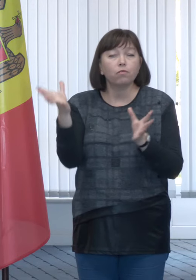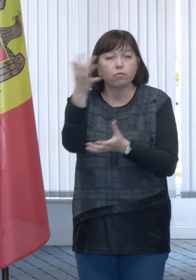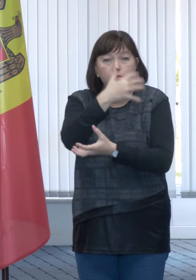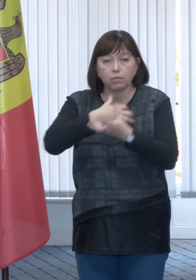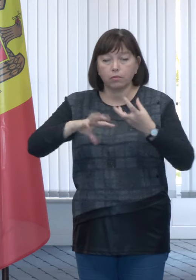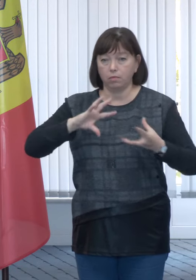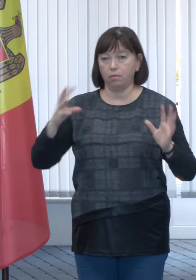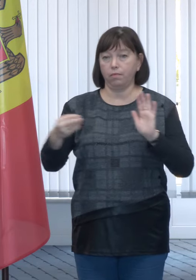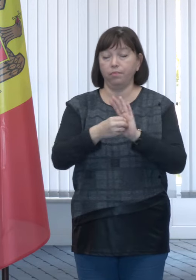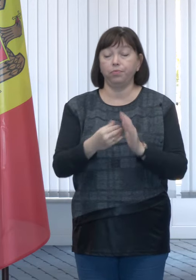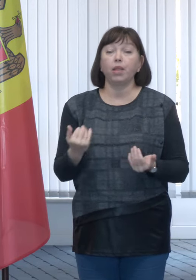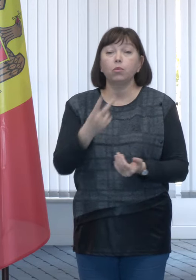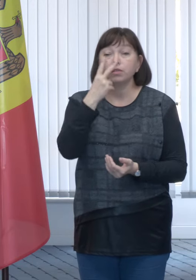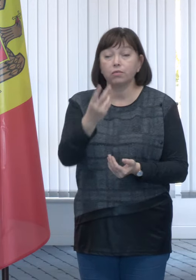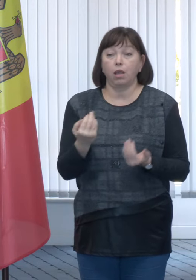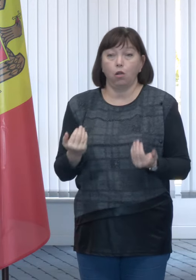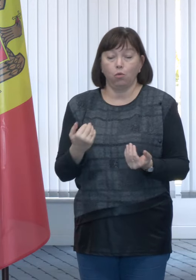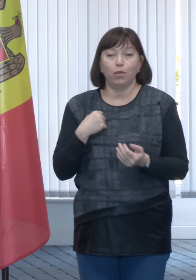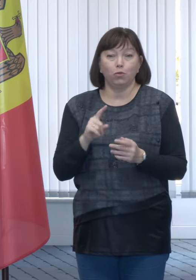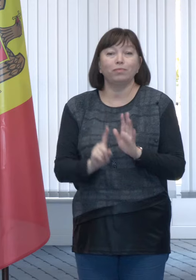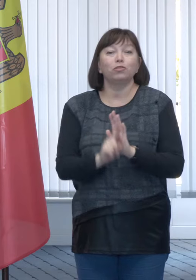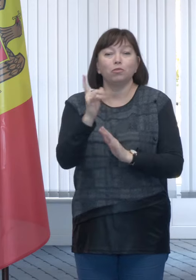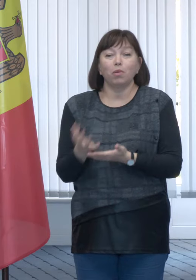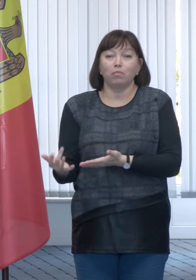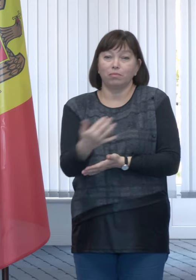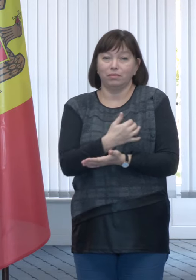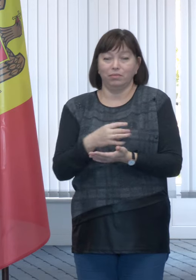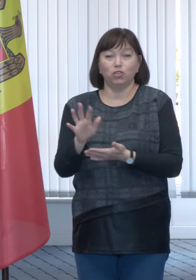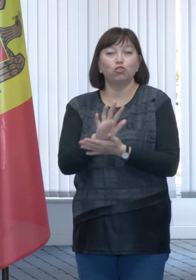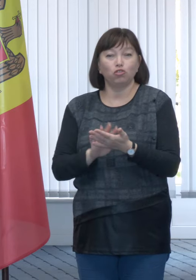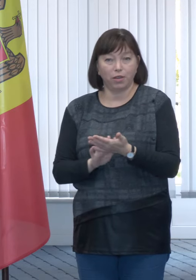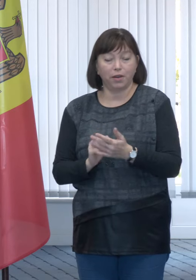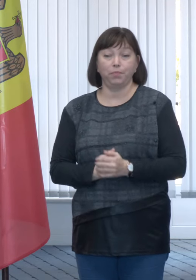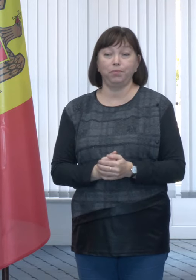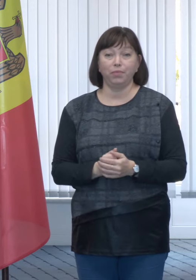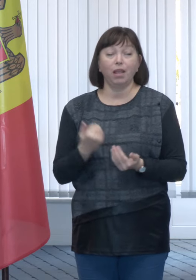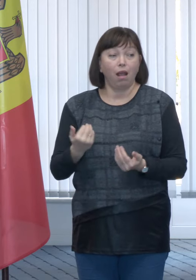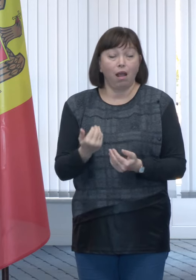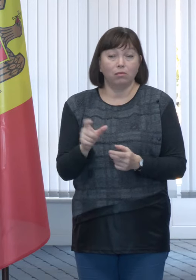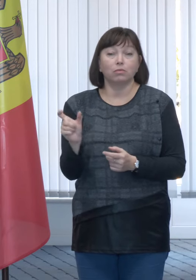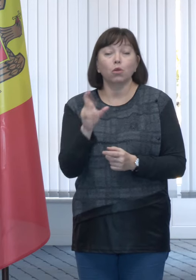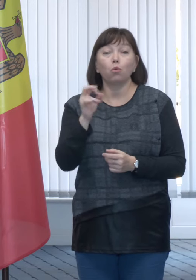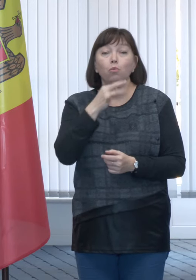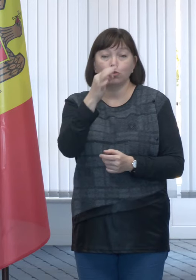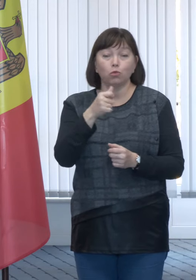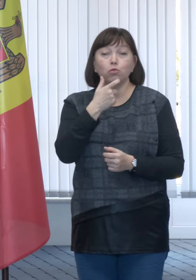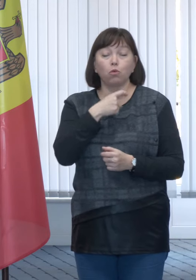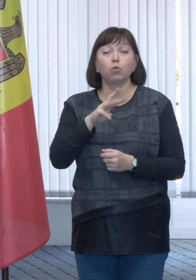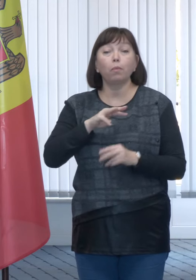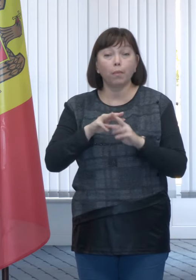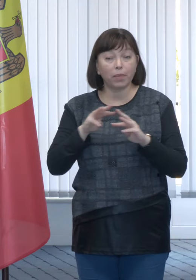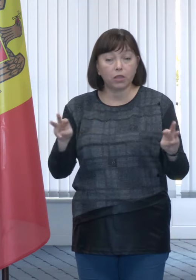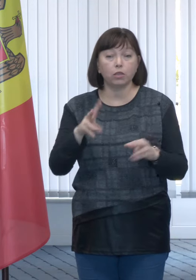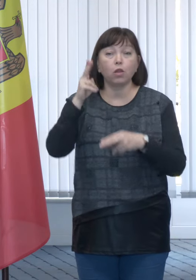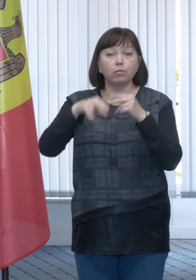Haideți să vedem ce se întâmplă. Acum suntem la etapa de corectare a cererilor. Etapa care, așa cum a zis domnul ministru, se va încheia pentru